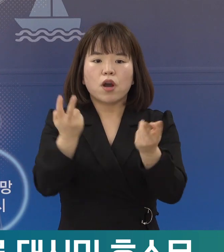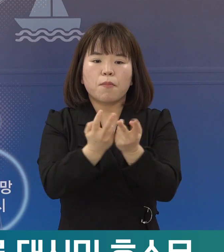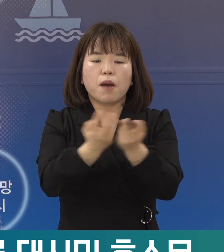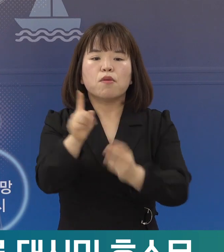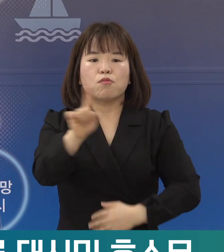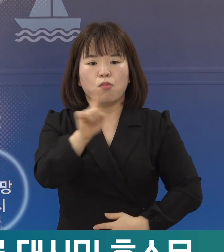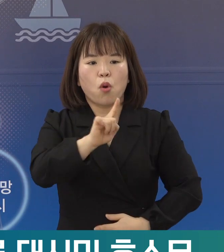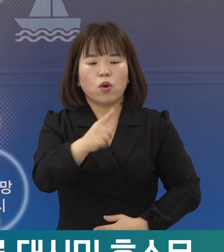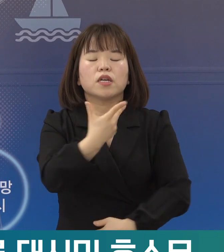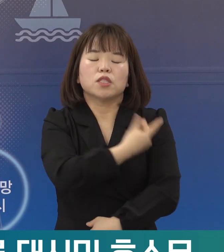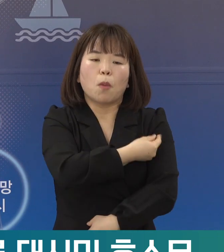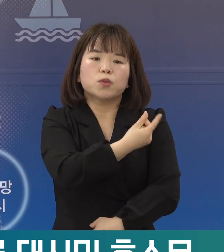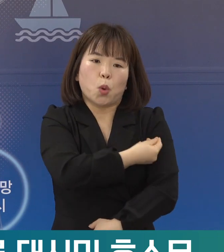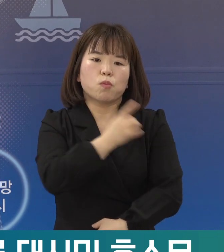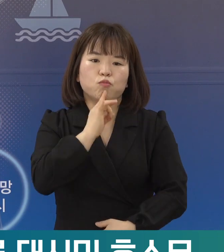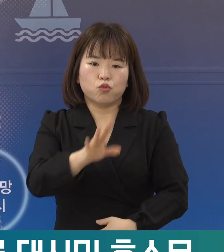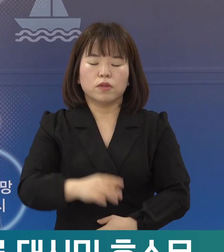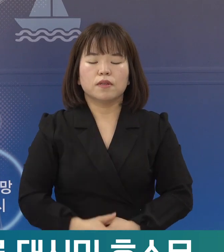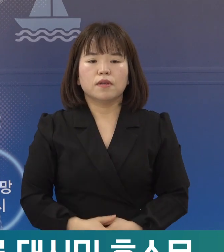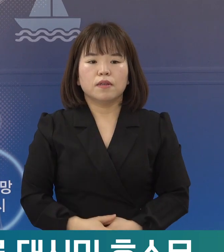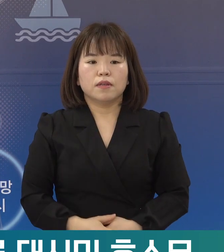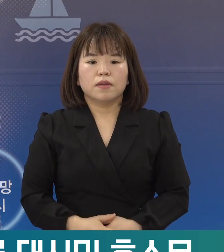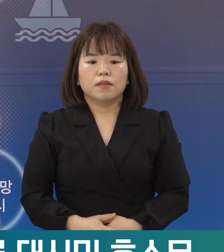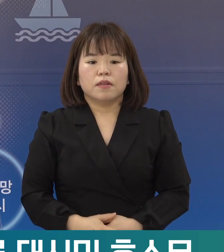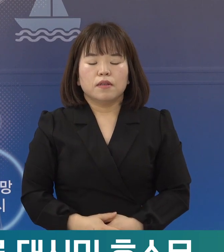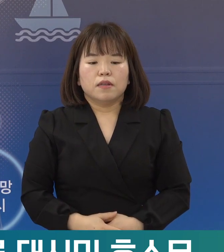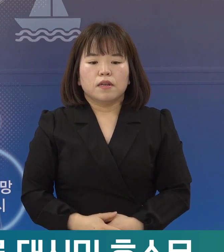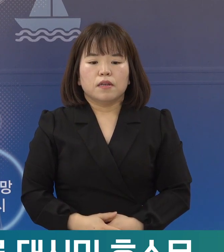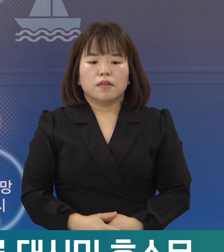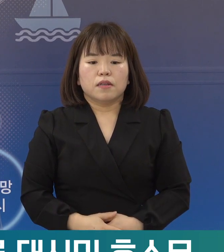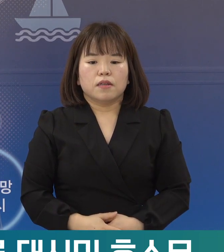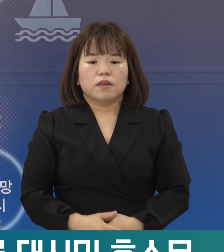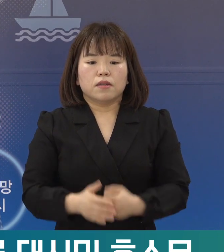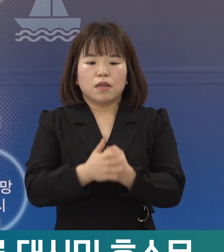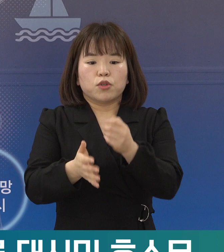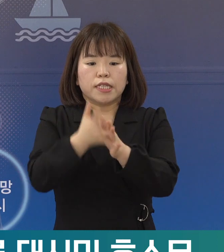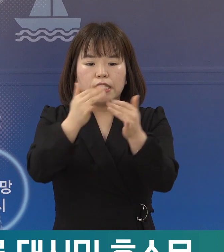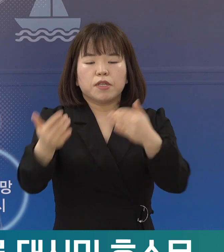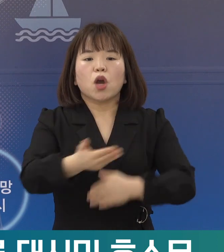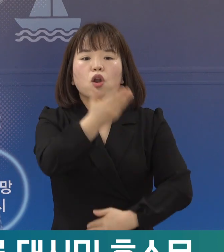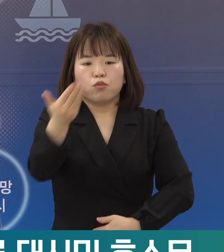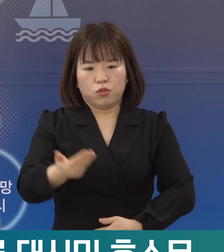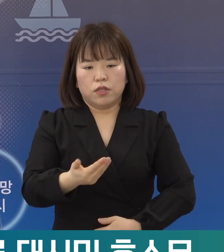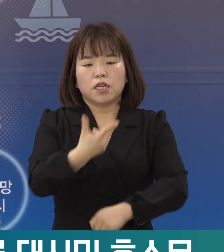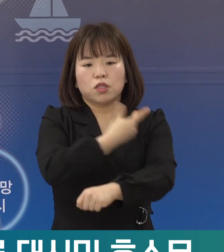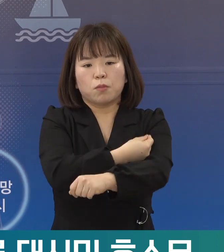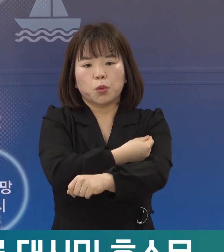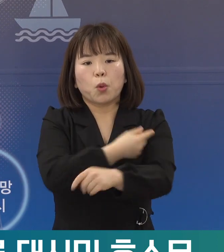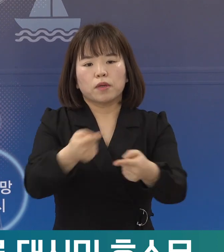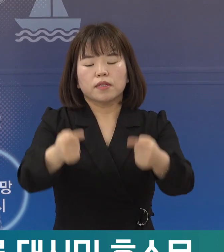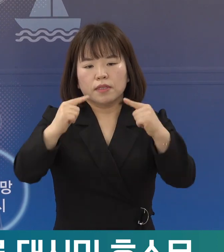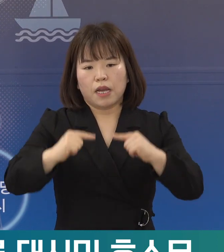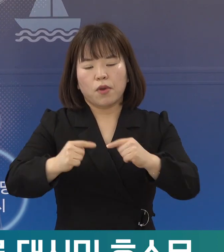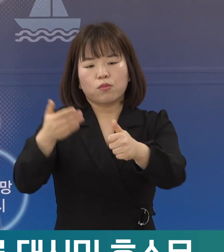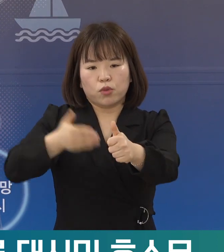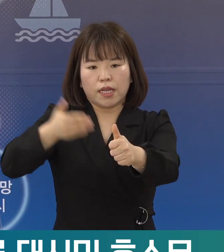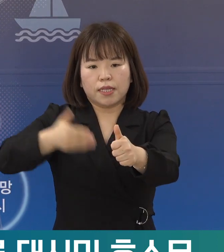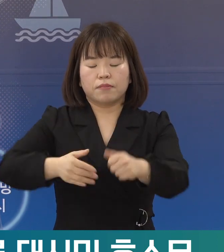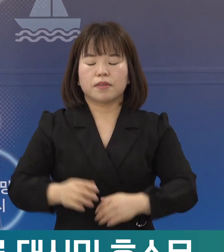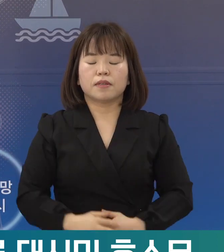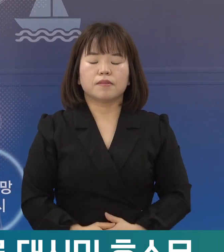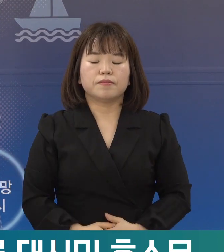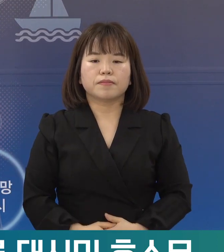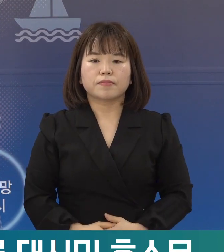방법은 백신 접종뿐입니다. 그 어느 때보다도 시민 여러분의 예방접종 참여가 절실한 때입니다.